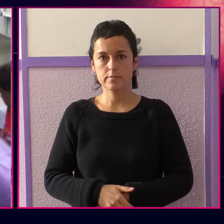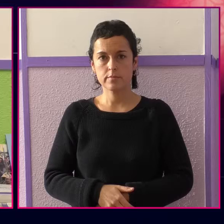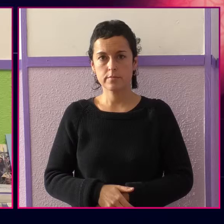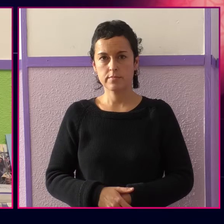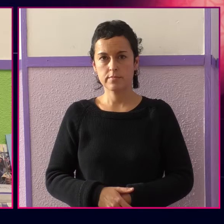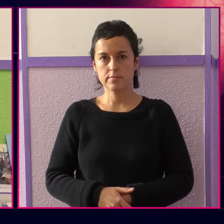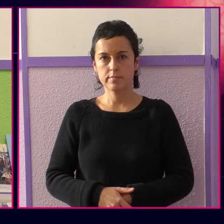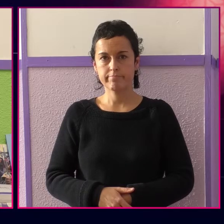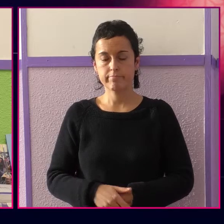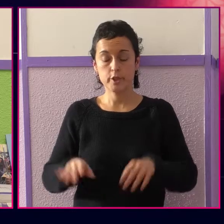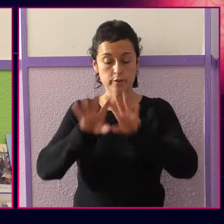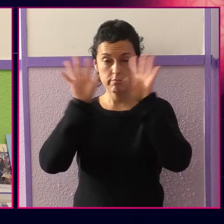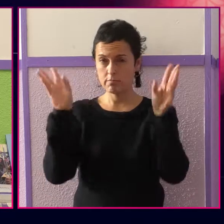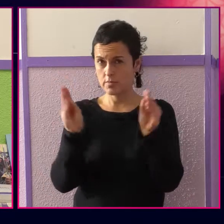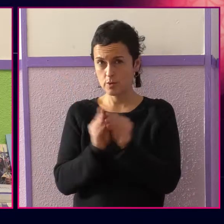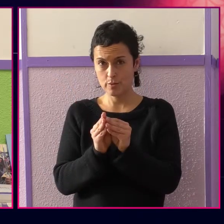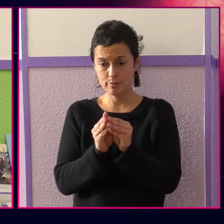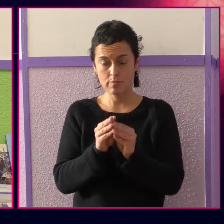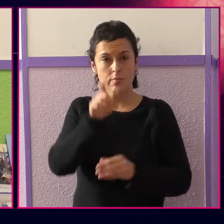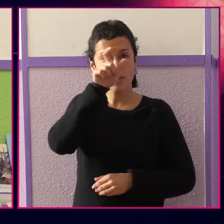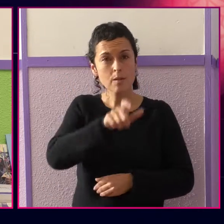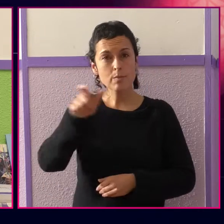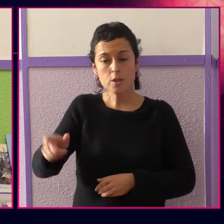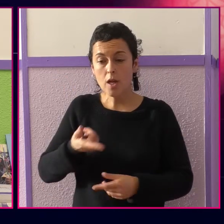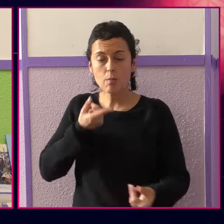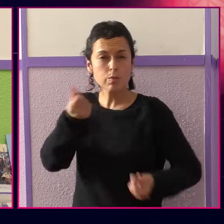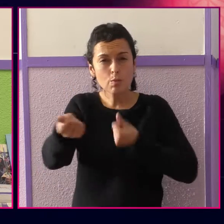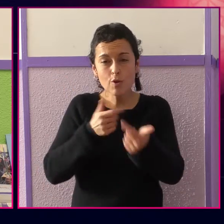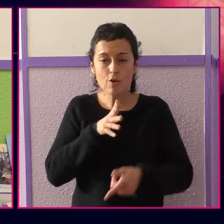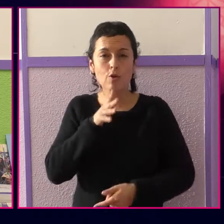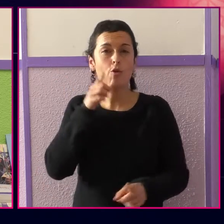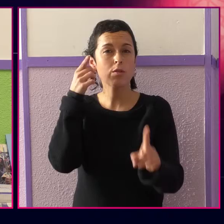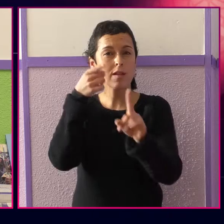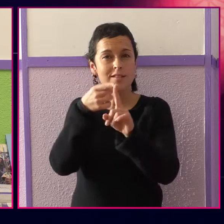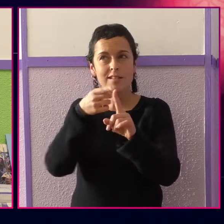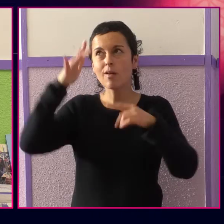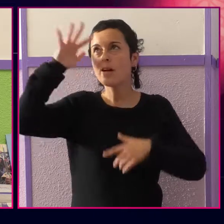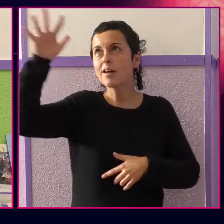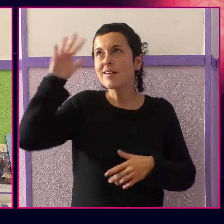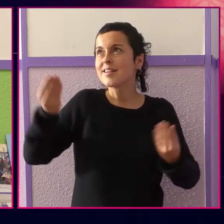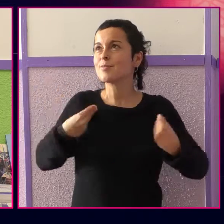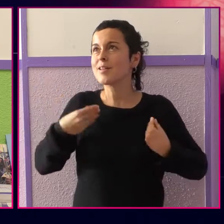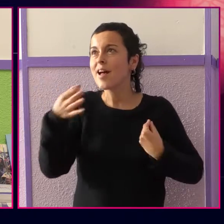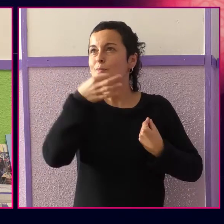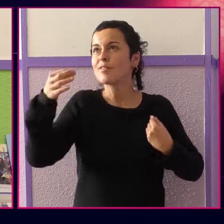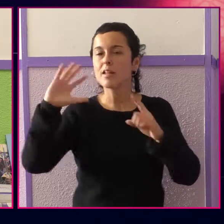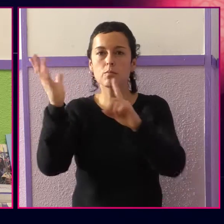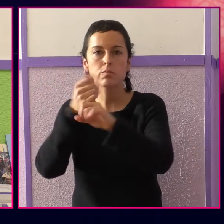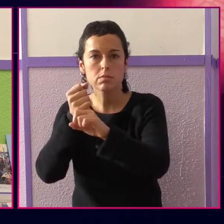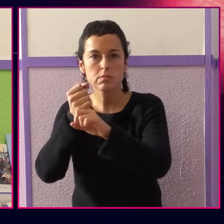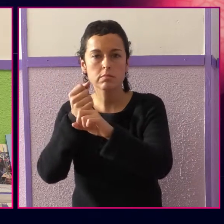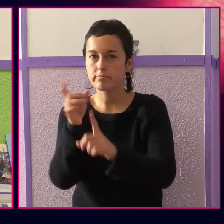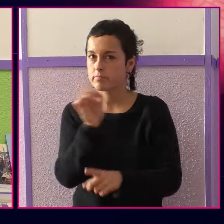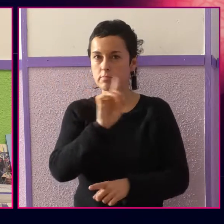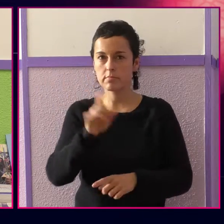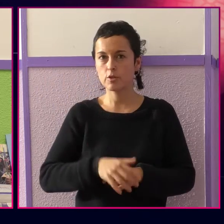Por todo ello es importante entender que no hay búsqueda del sueño americano en las intenciones de estas personas, quienes posiblemente han